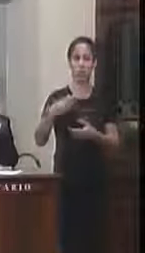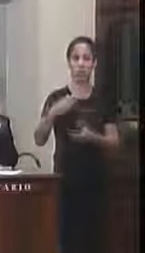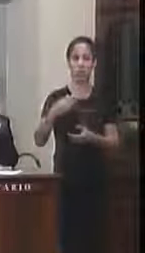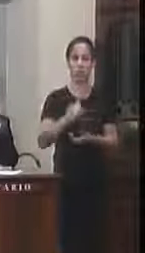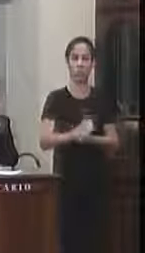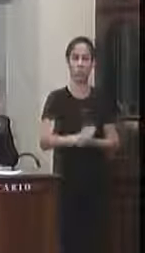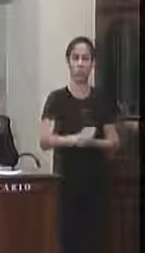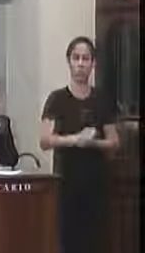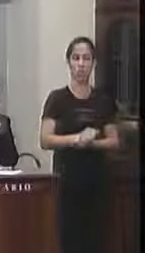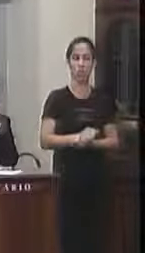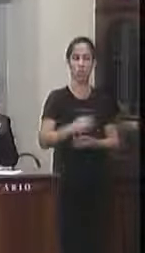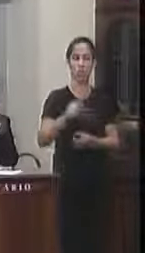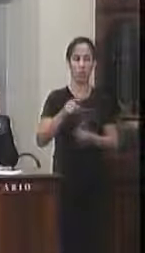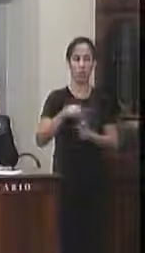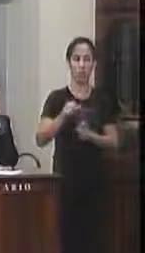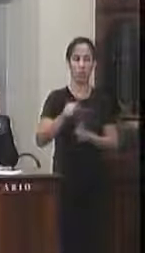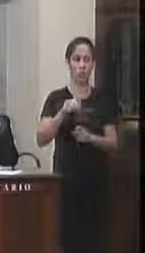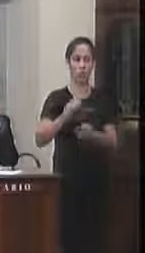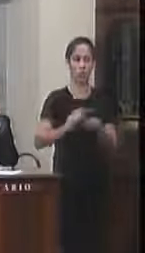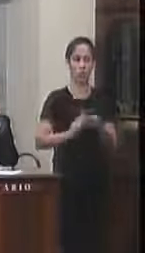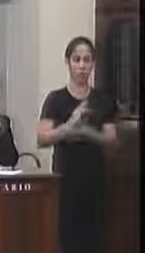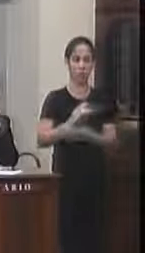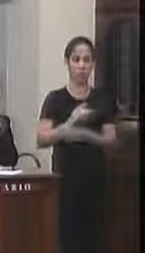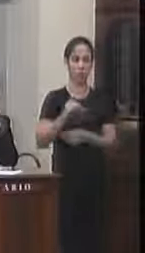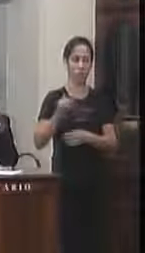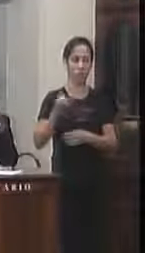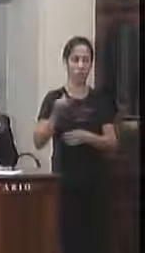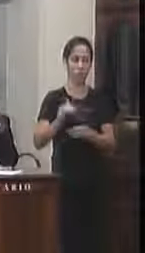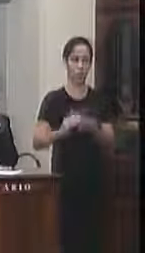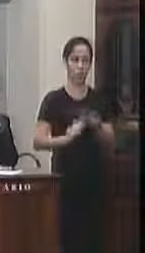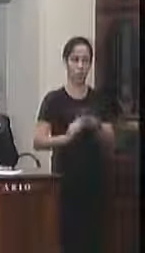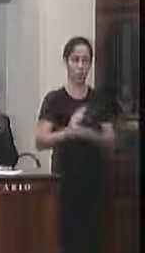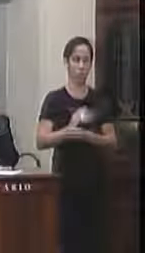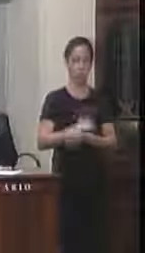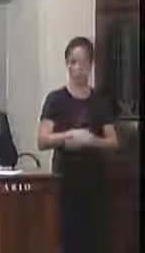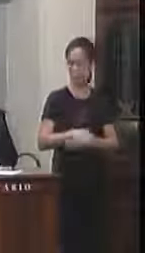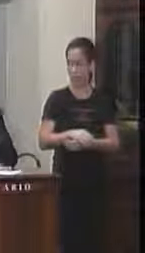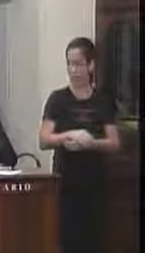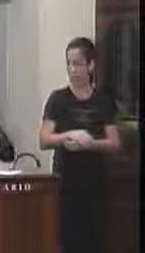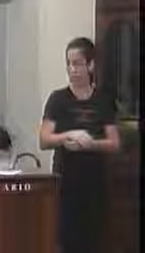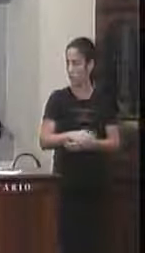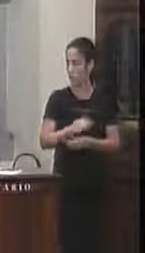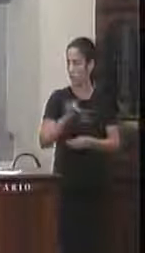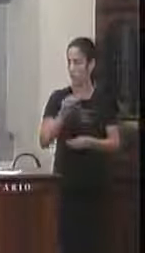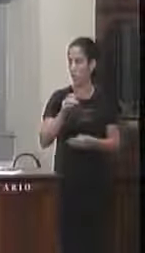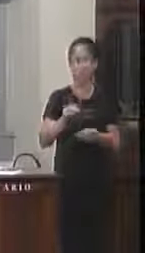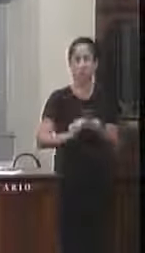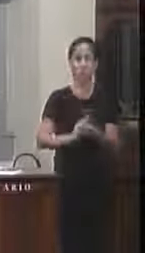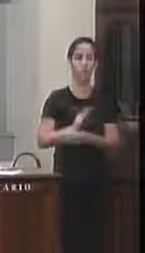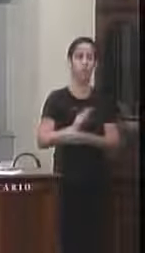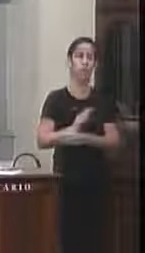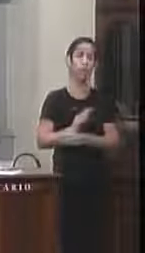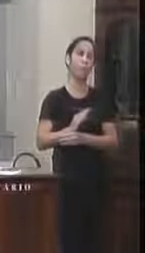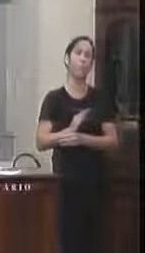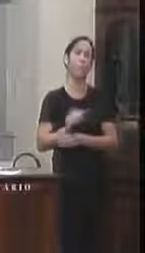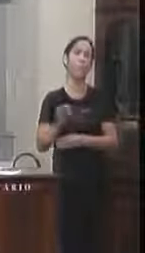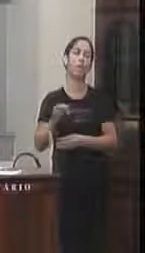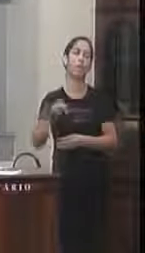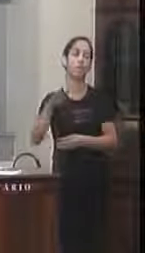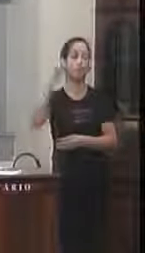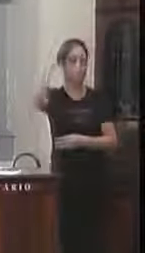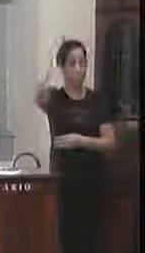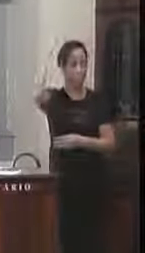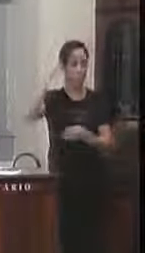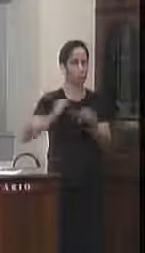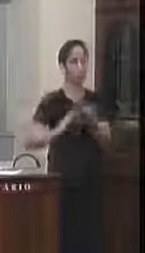doutor Saulo David Marbosa Nogueira Fábio Antônio aprovo Marcelo Moreira de